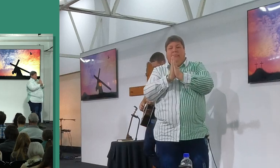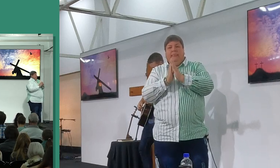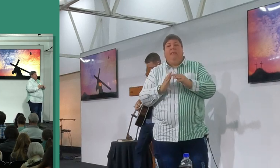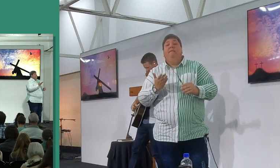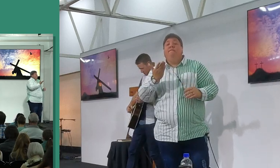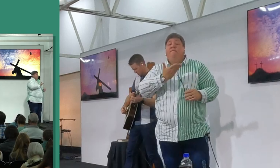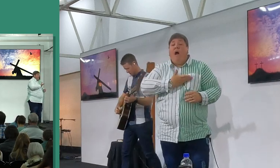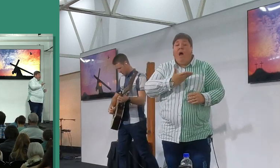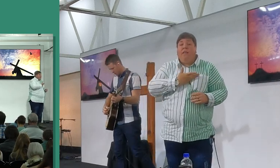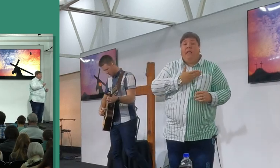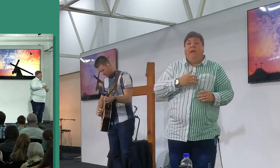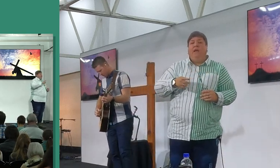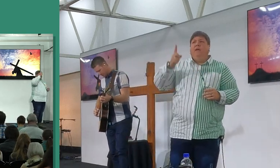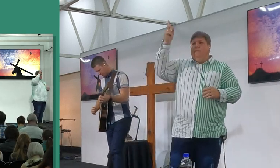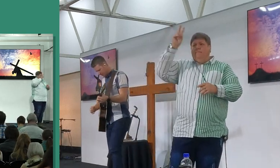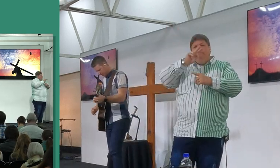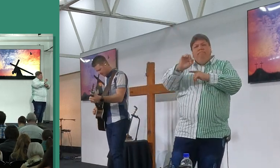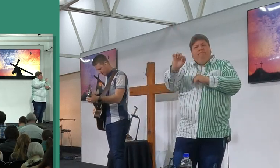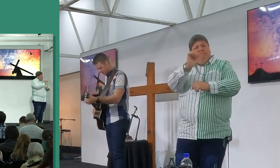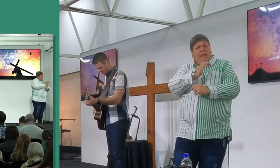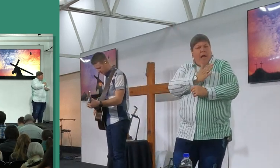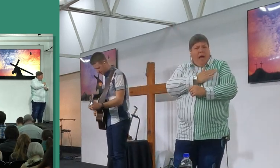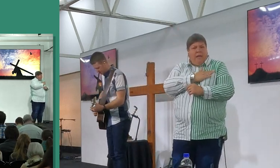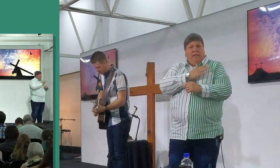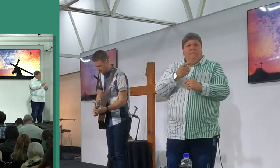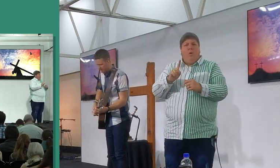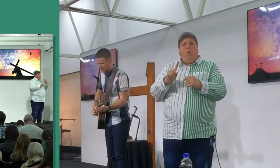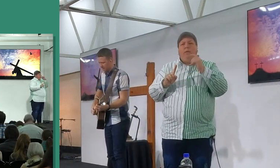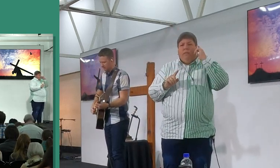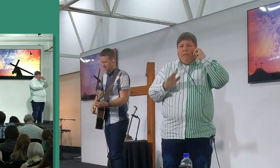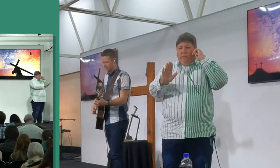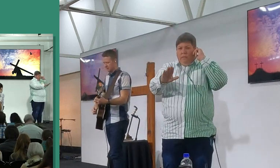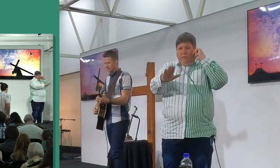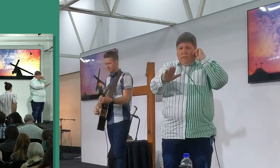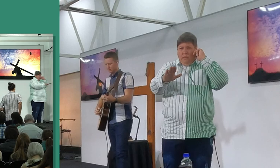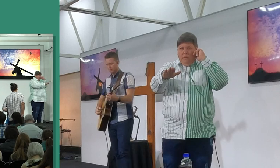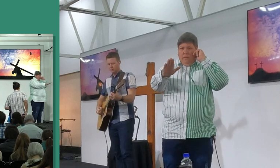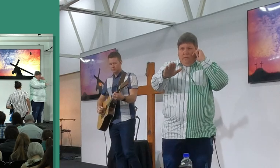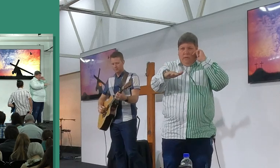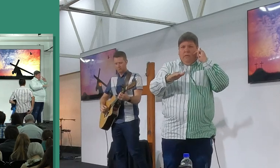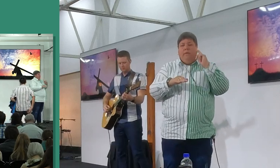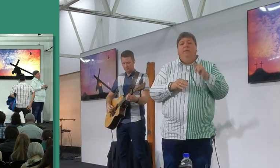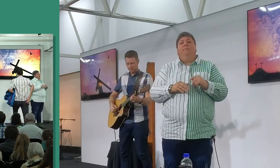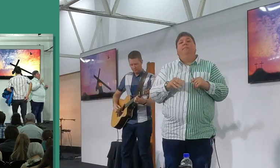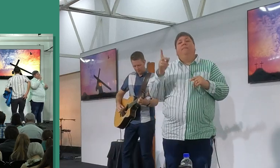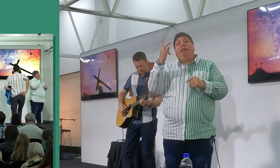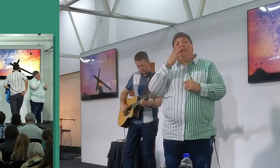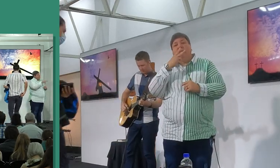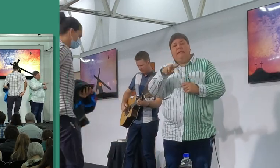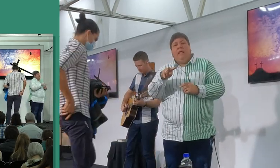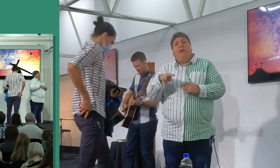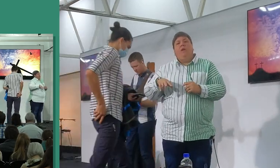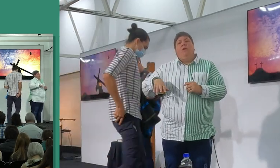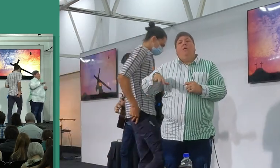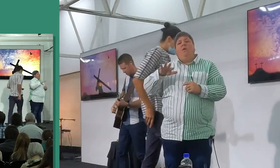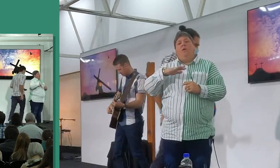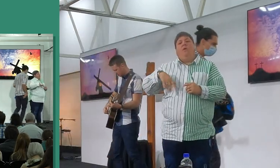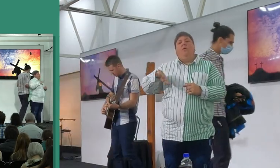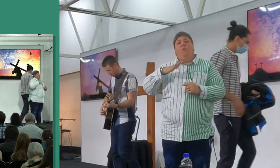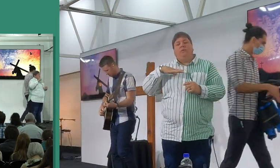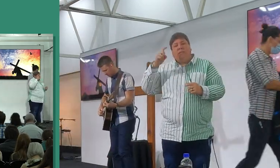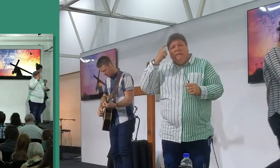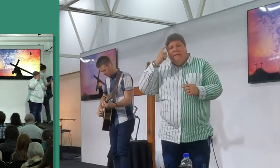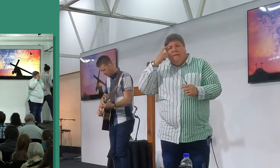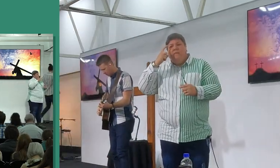vader, jy sien ons harte van, vanochtend, jy sien ons harte vanochtend, heren, jy sien, dat ons, dat ons weet,